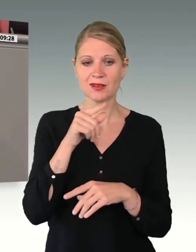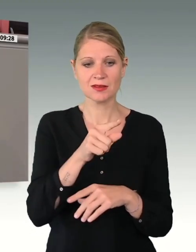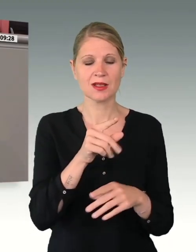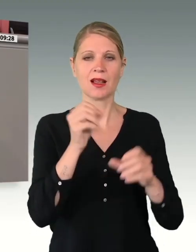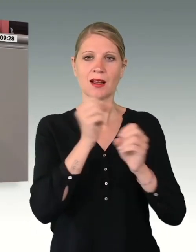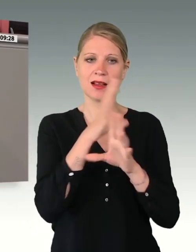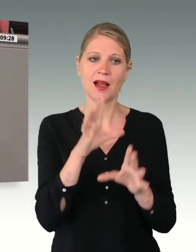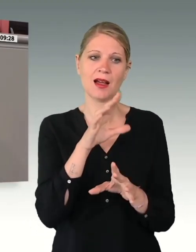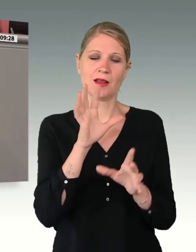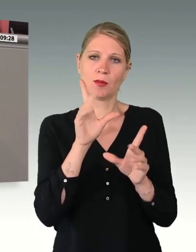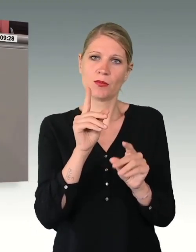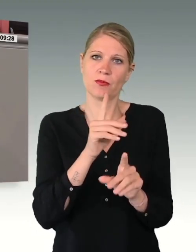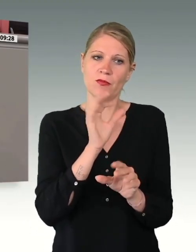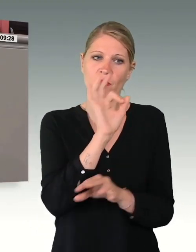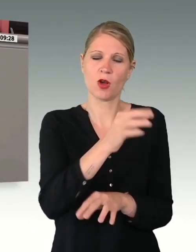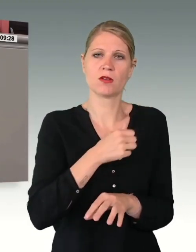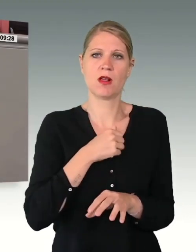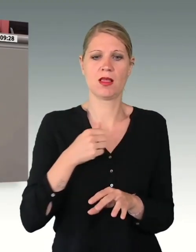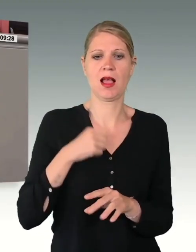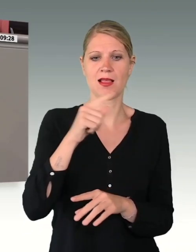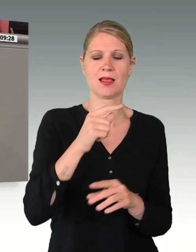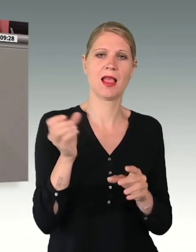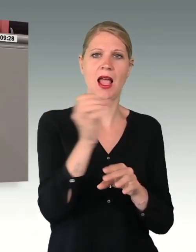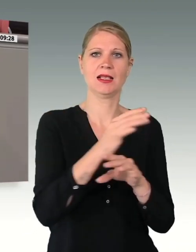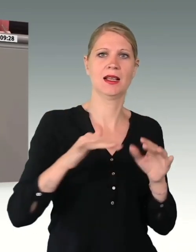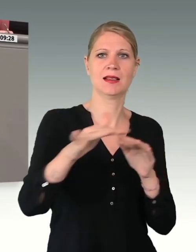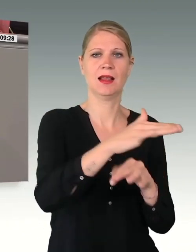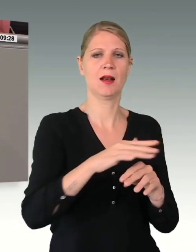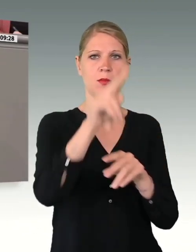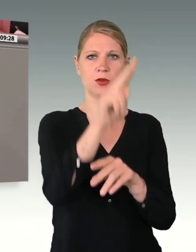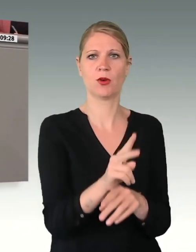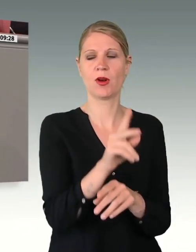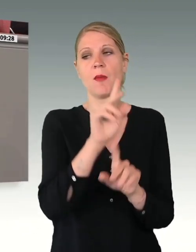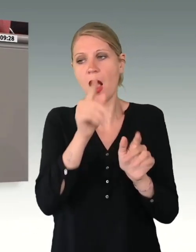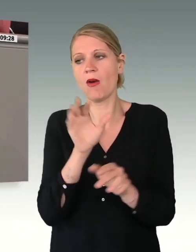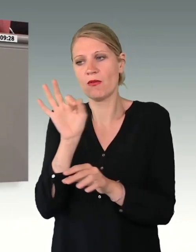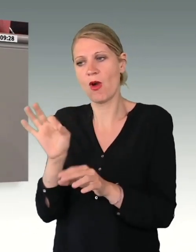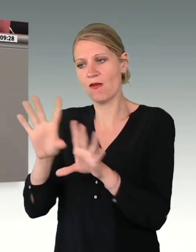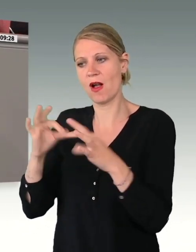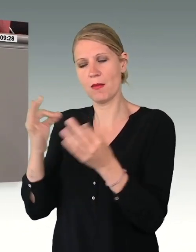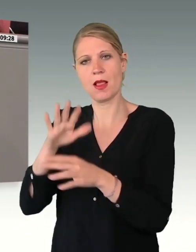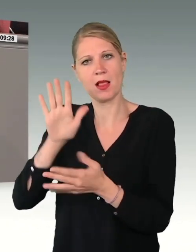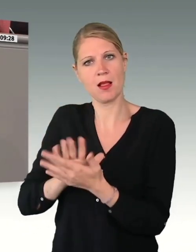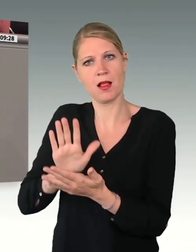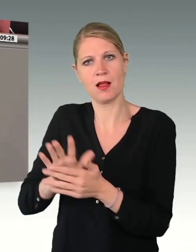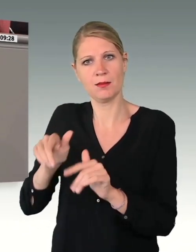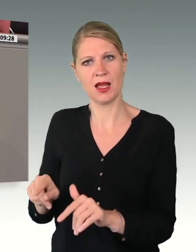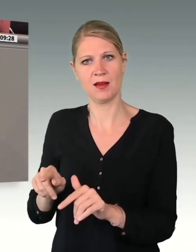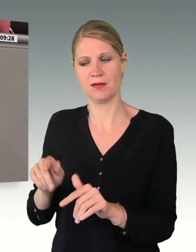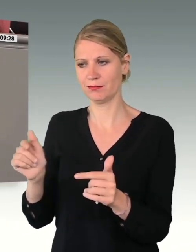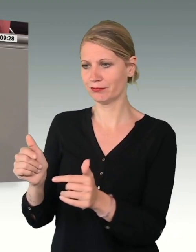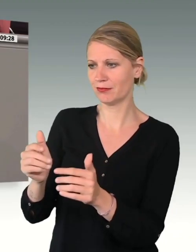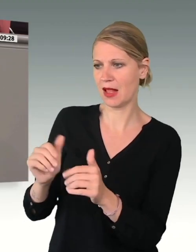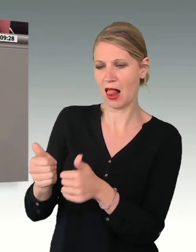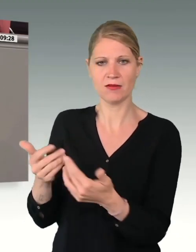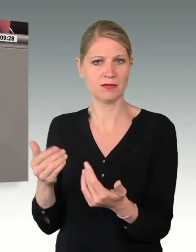die im Heimatland befindlichen Angehörigen und Familien. Dies ist keinesfalls nur für den momentanen Personalbestand